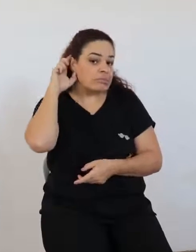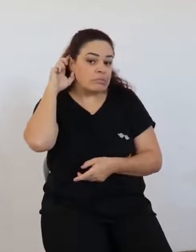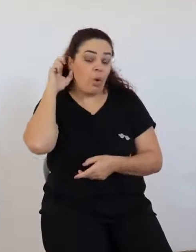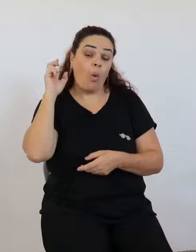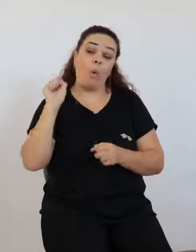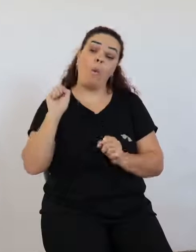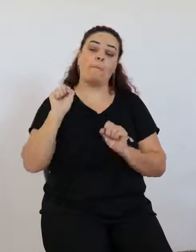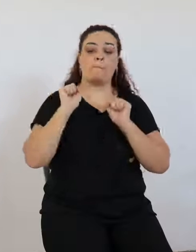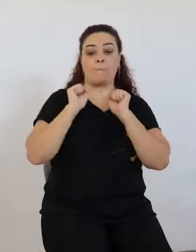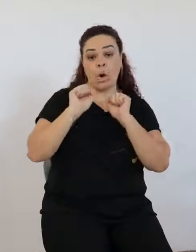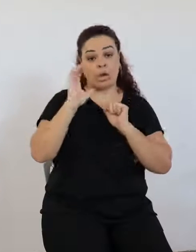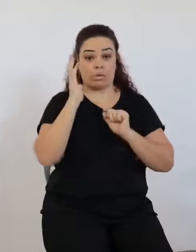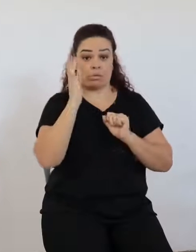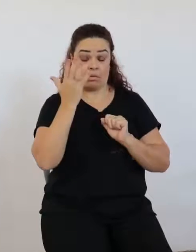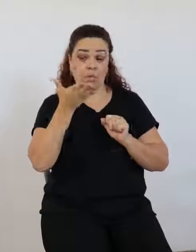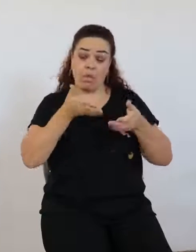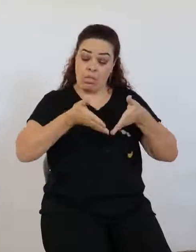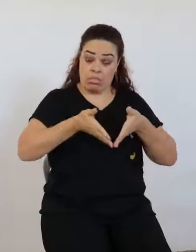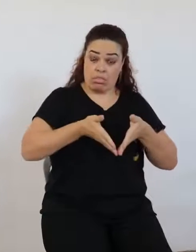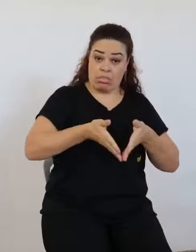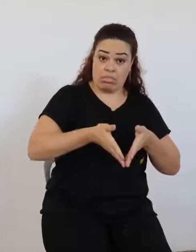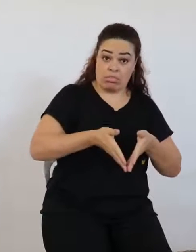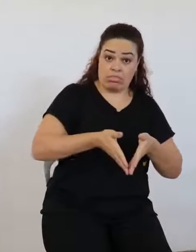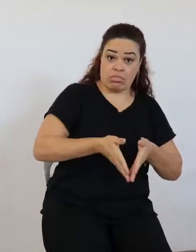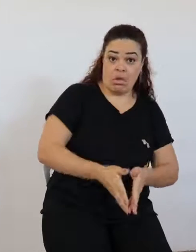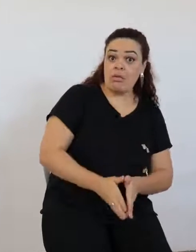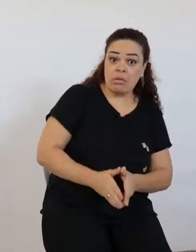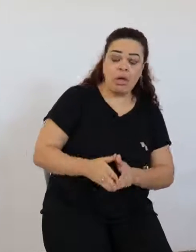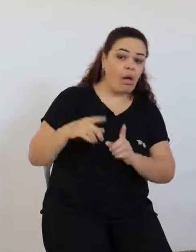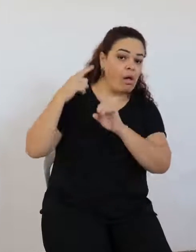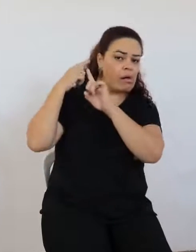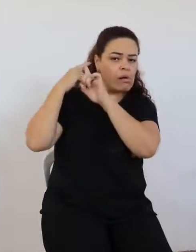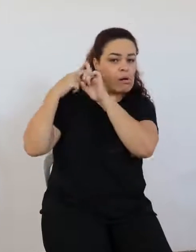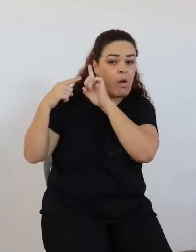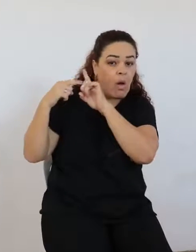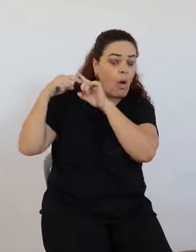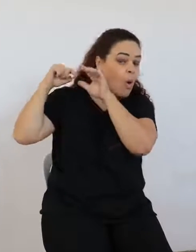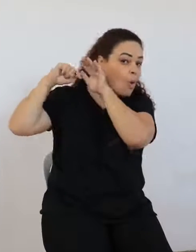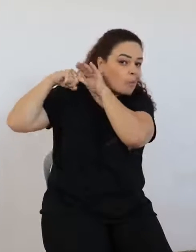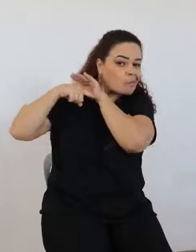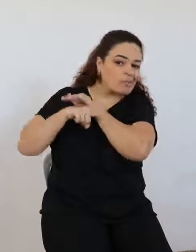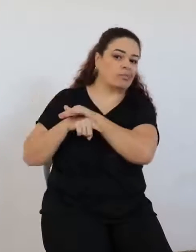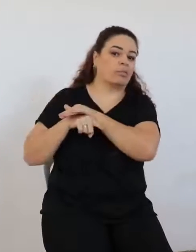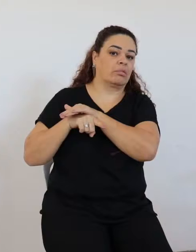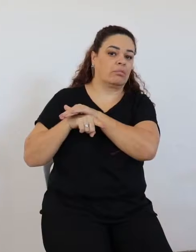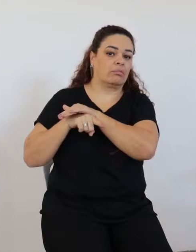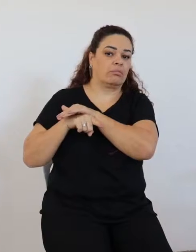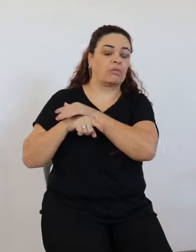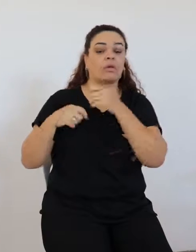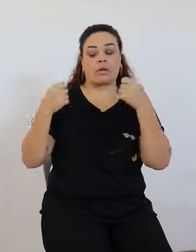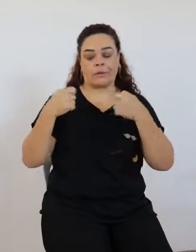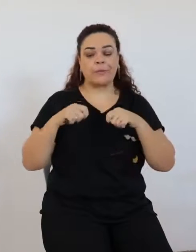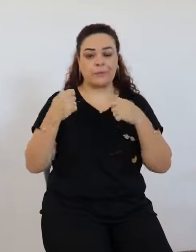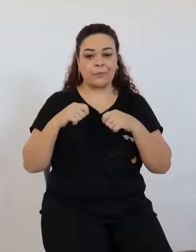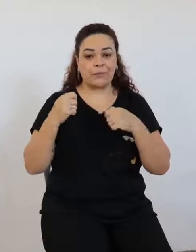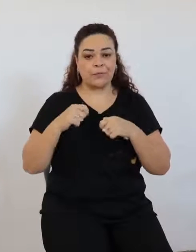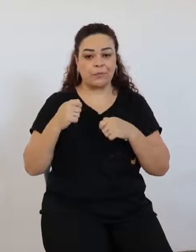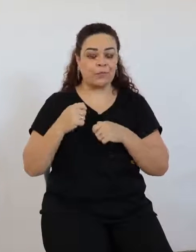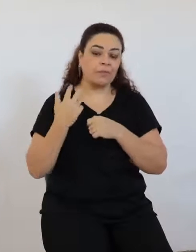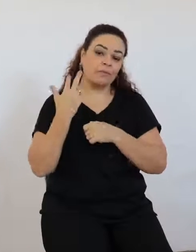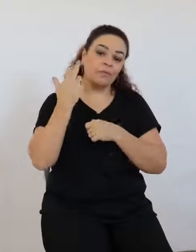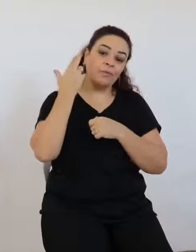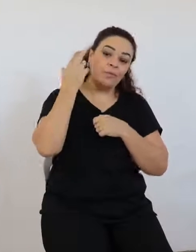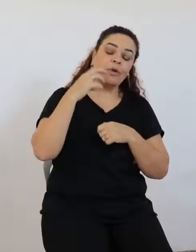auditiva. Então, ela pode ter que fazer o uso, por exemplo, de um aparelho auditivo, vai ter que fazer o acompanhamento para